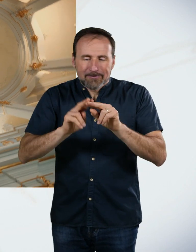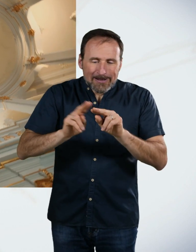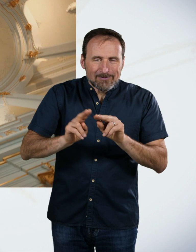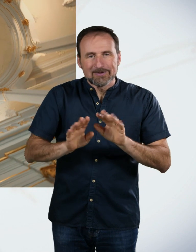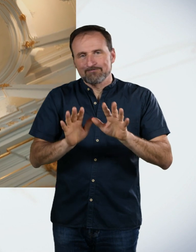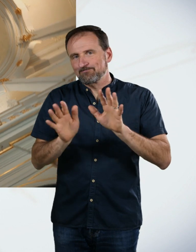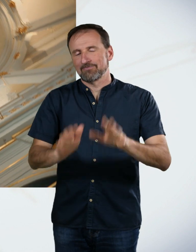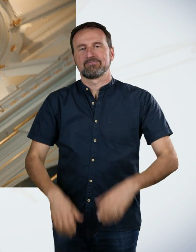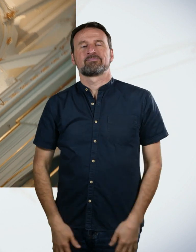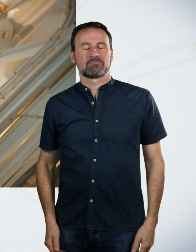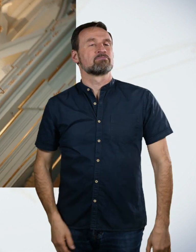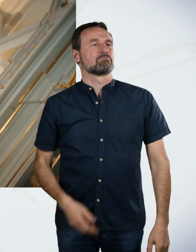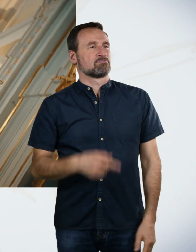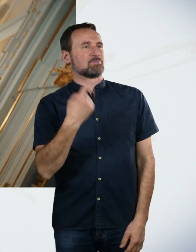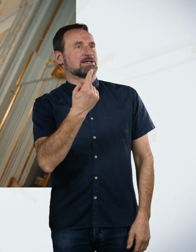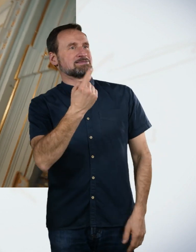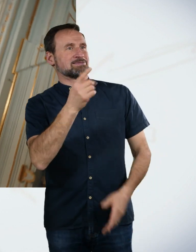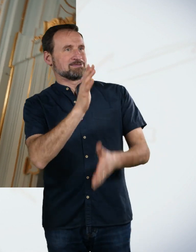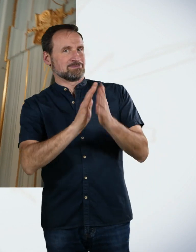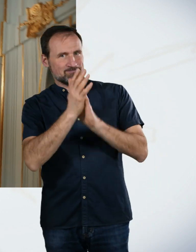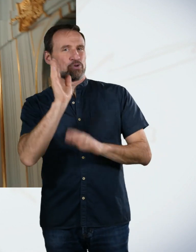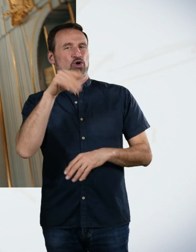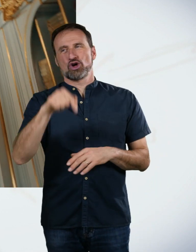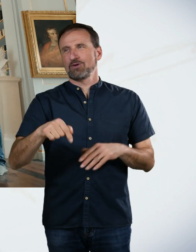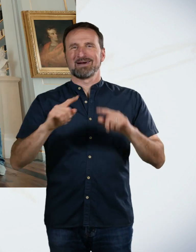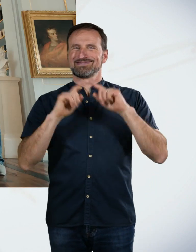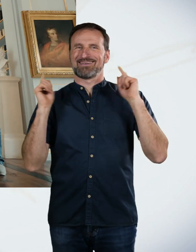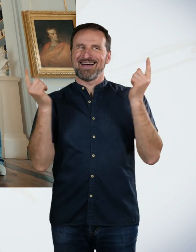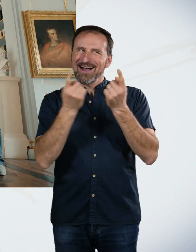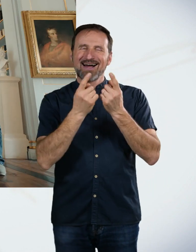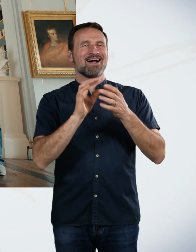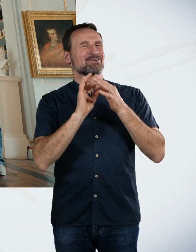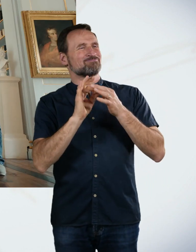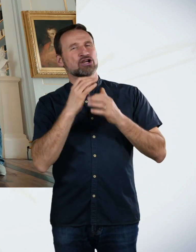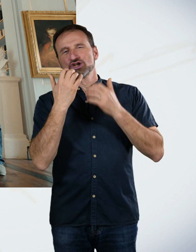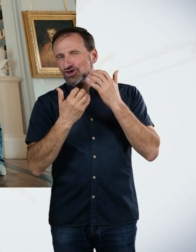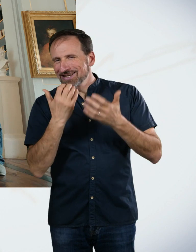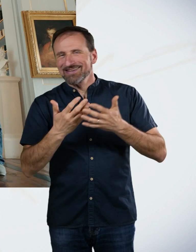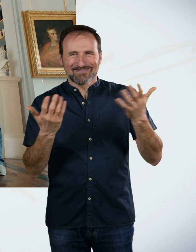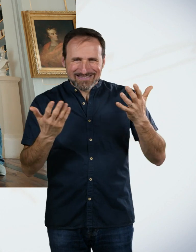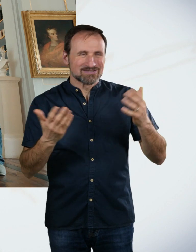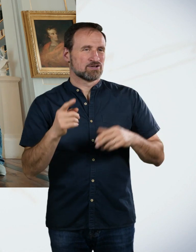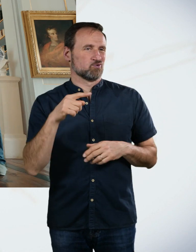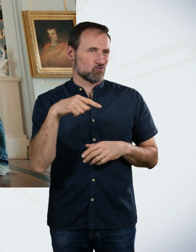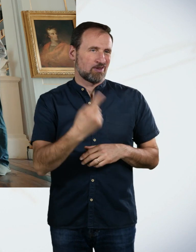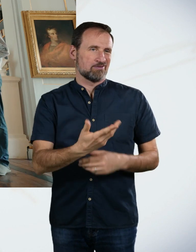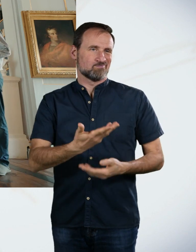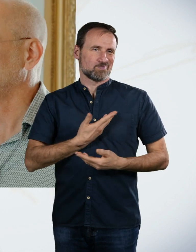welche Geschichte er selbst auch zu diesem Saal hat. Und kurz danach gab es wie immer den goldenen Umschlag. Und ihre Aufgabe überreichen.